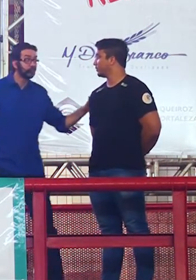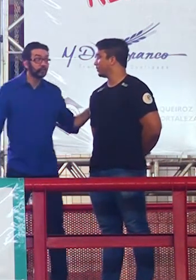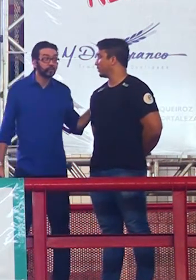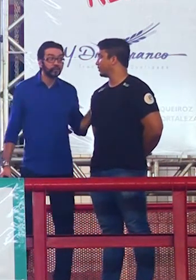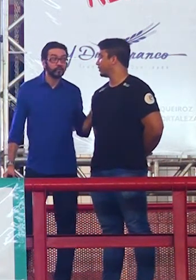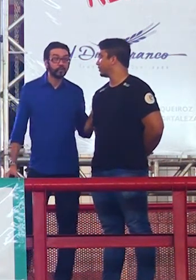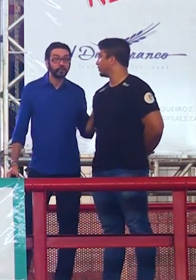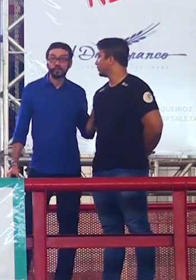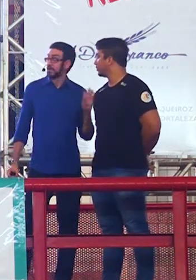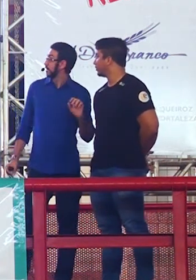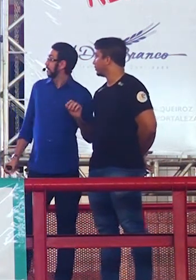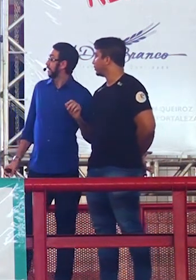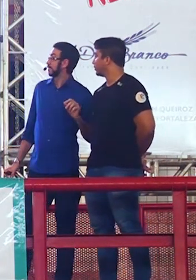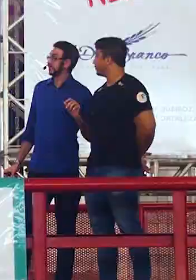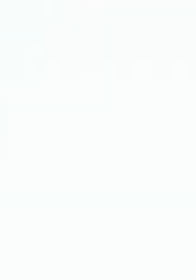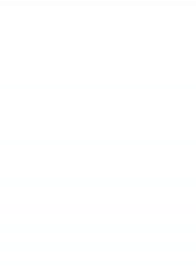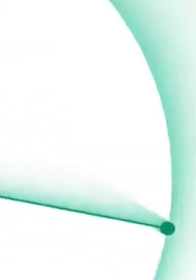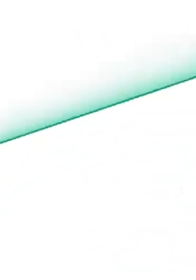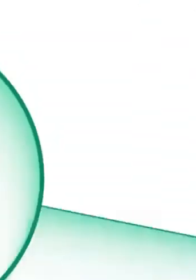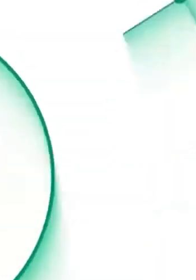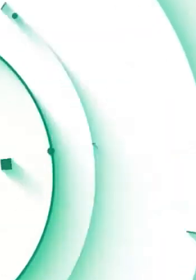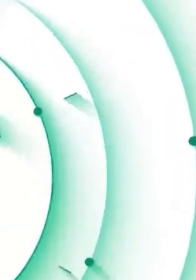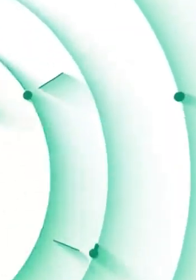oi não